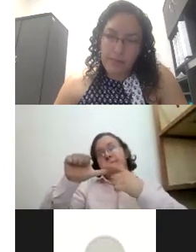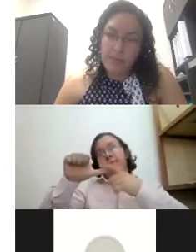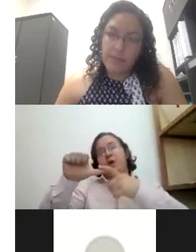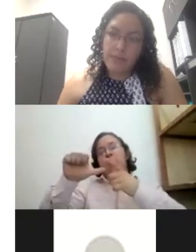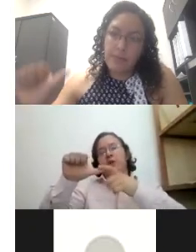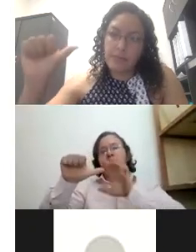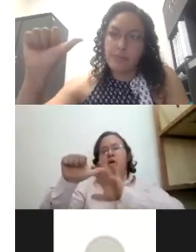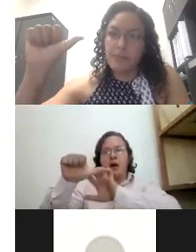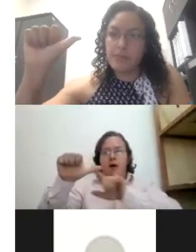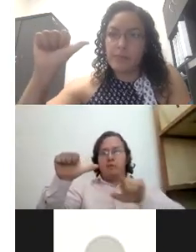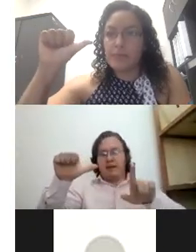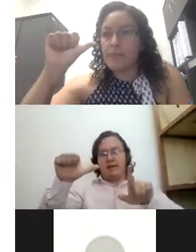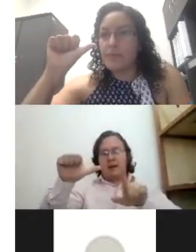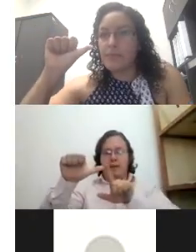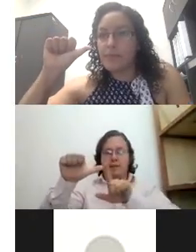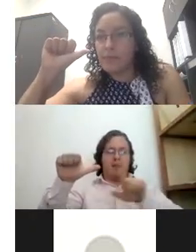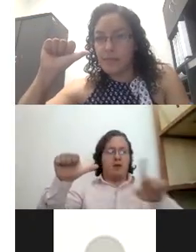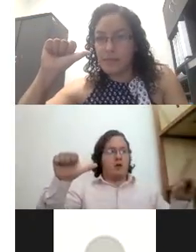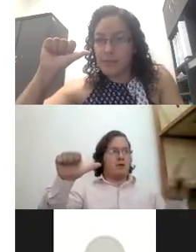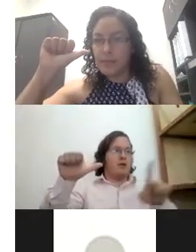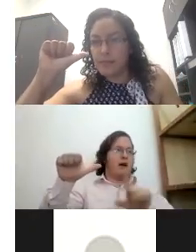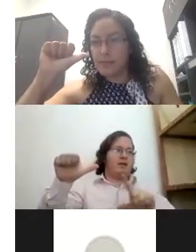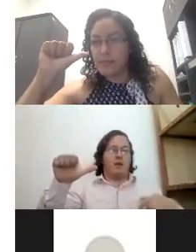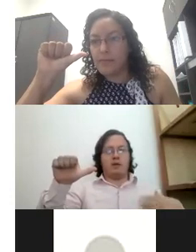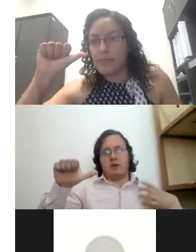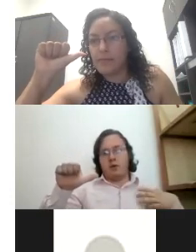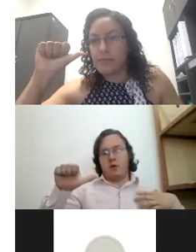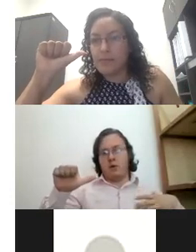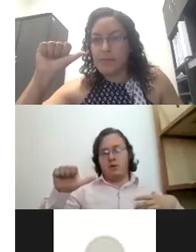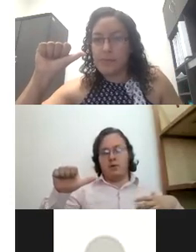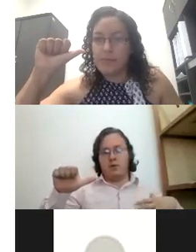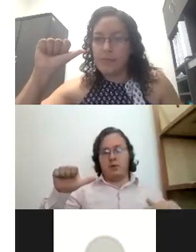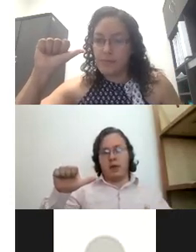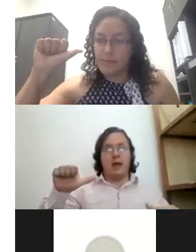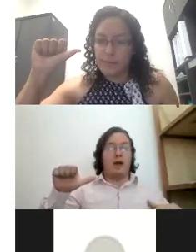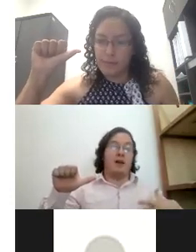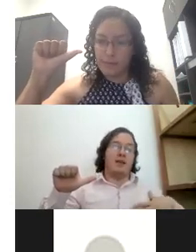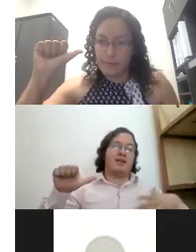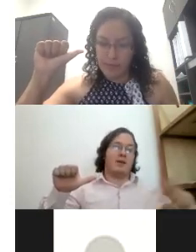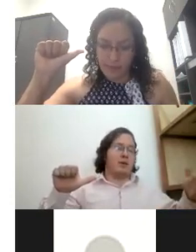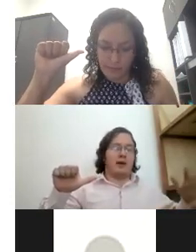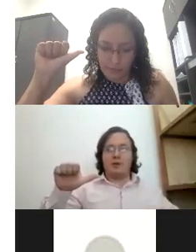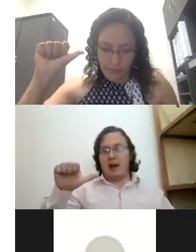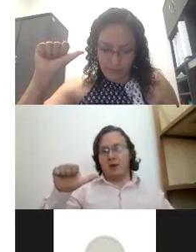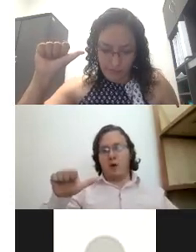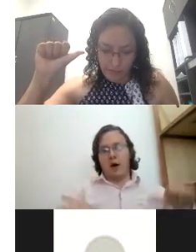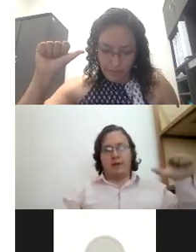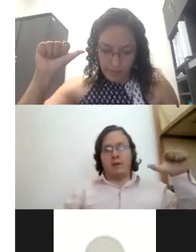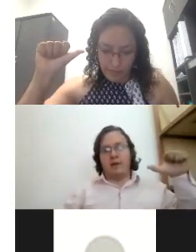dedo gordito va a estar viendo hacia nuestro sí, hacia nuestro brazo izquierdo o a nuestro brazo